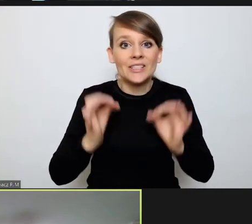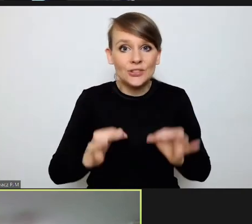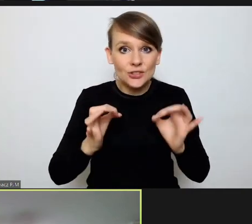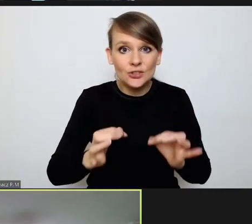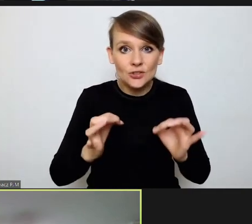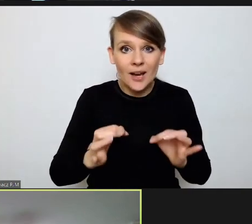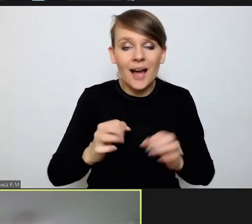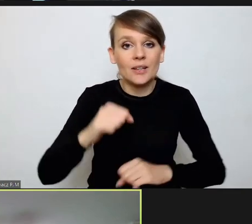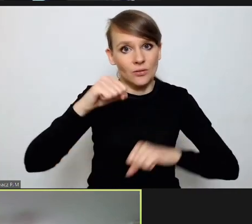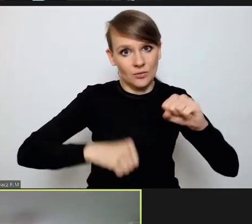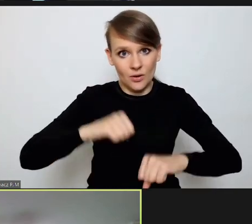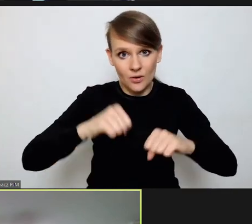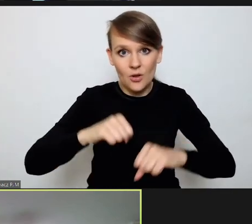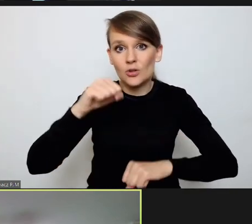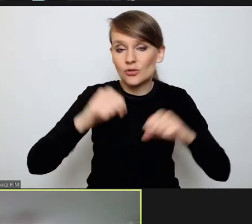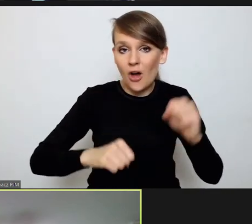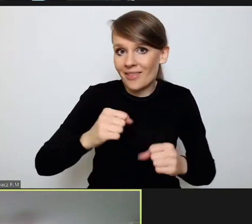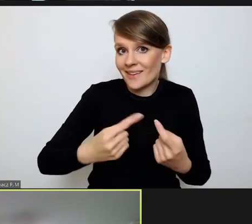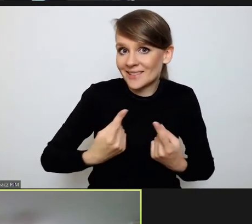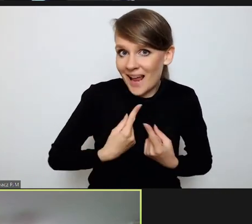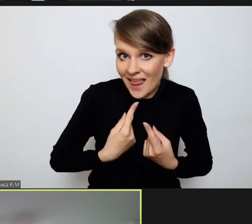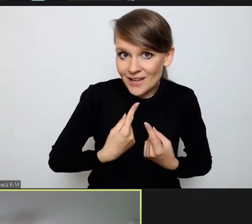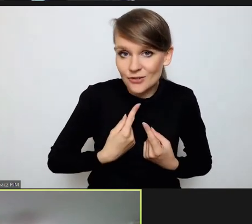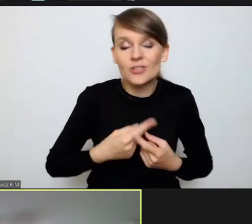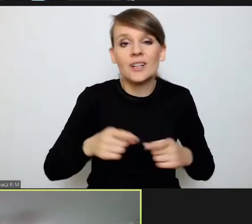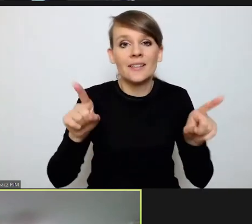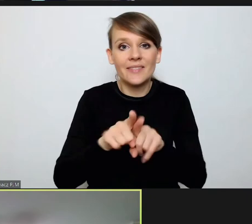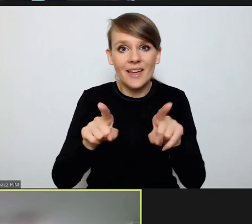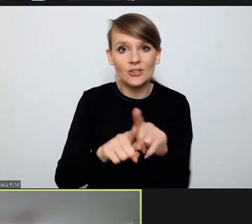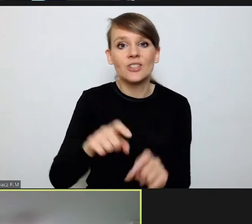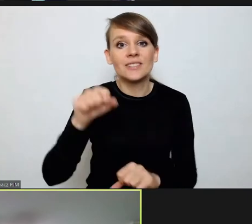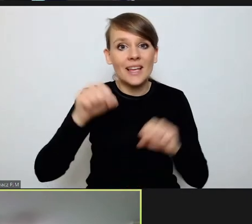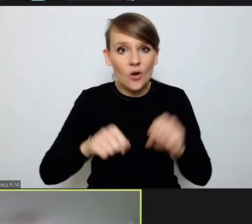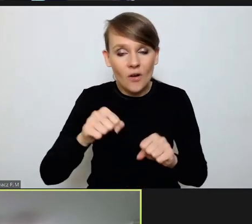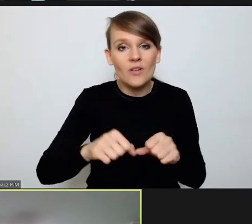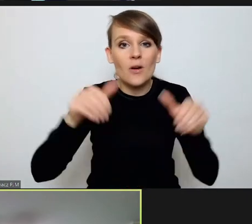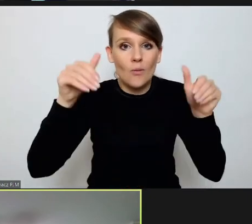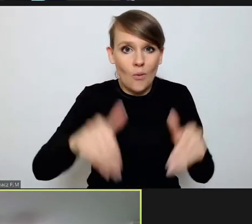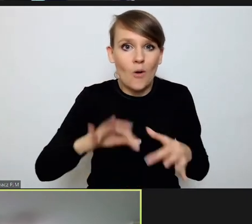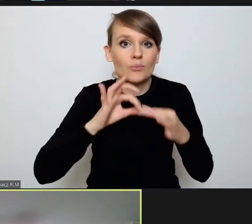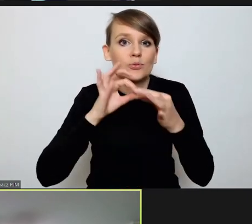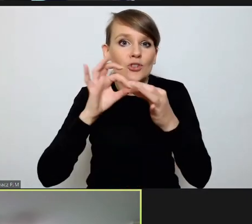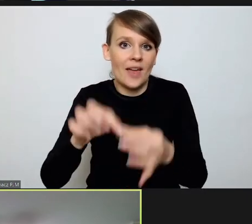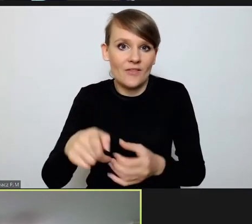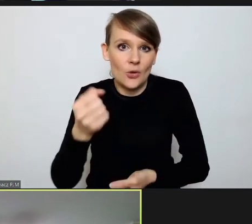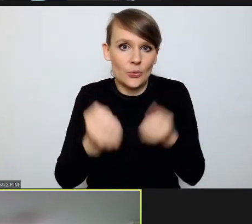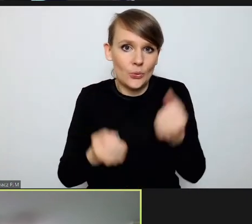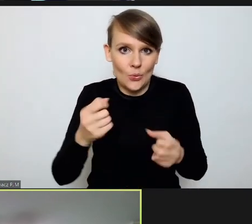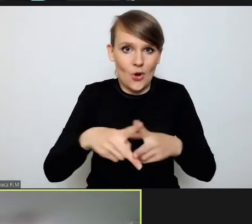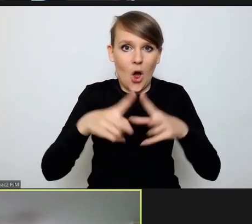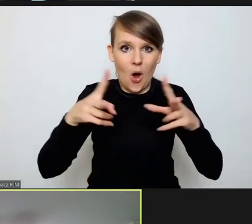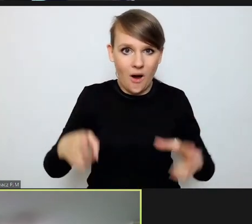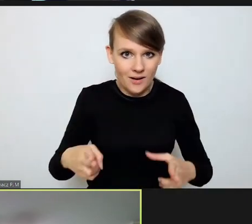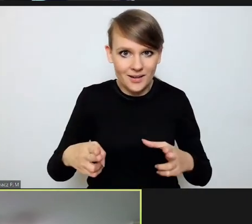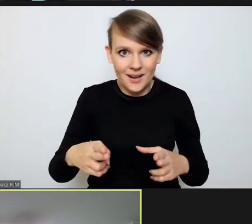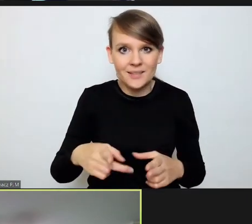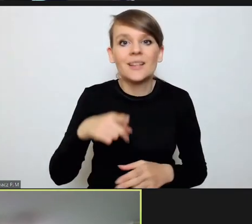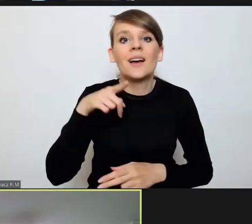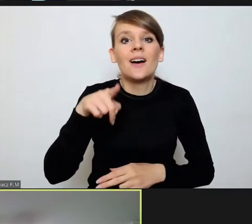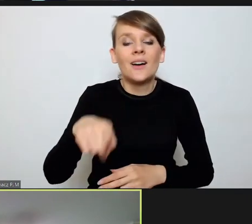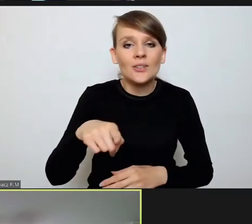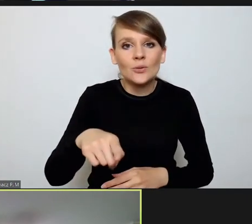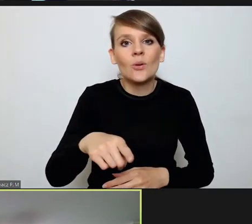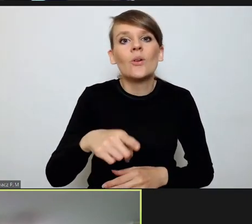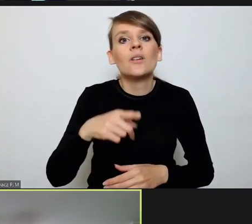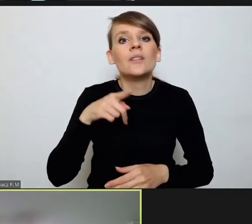nasze sądy, sądy niezależne i niezawiśli sędziowie przetrwali ten trudny okres burzy i naporu,